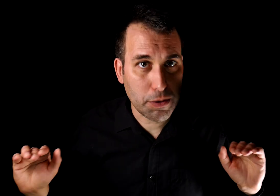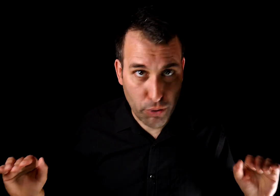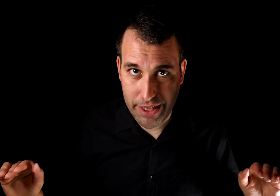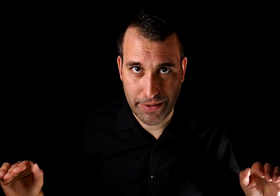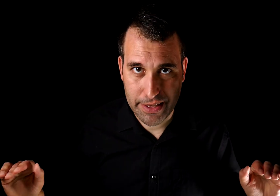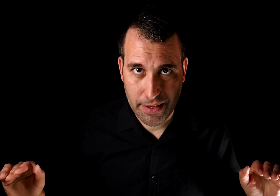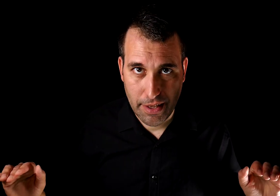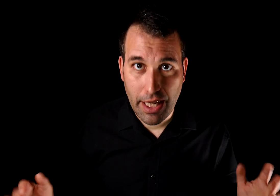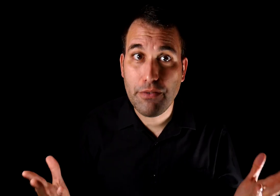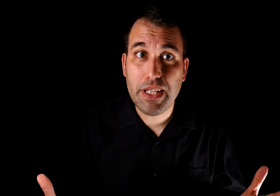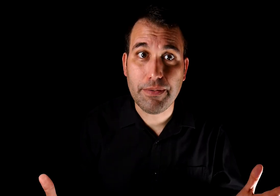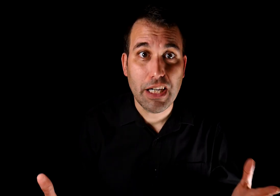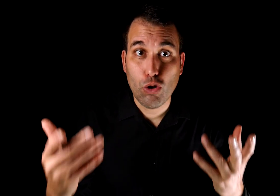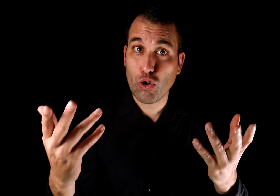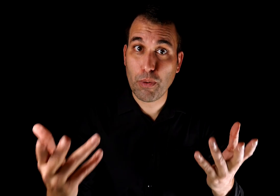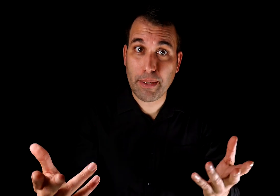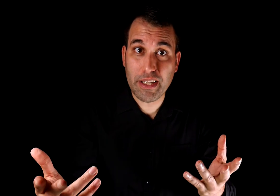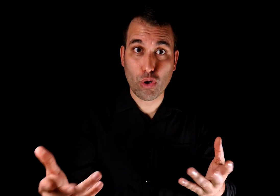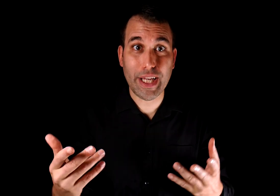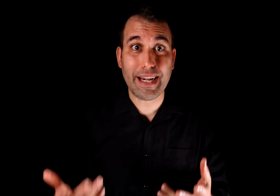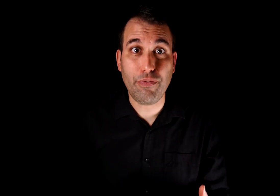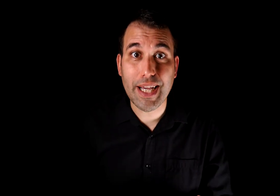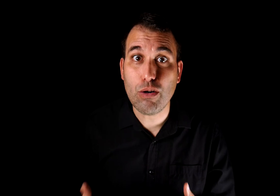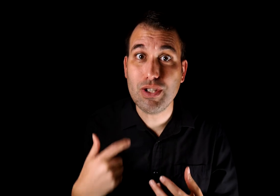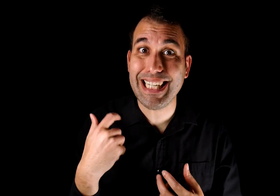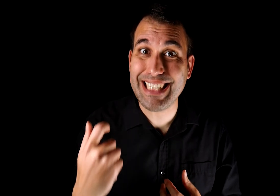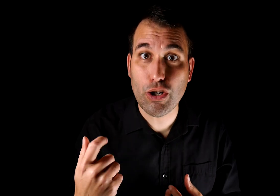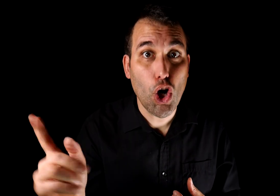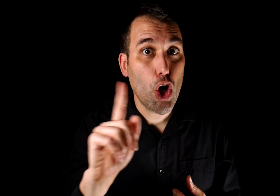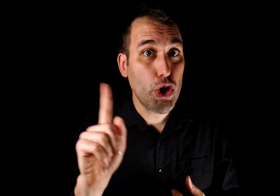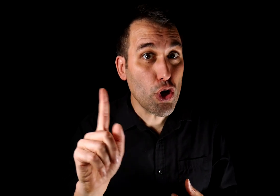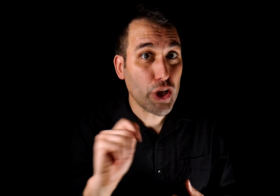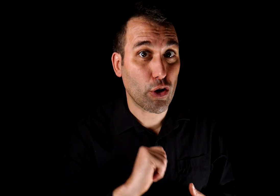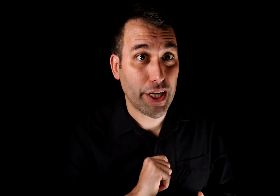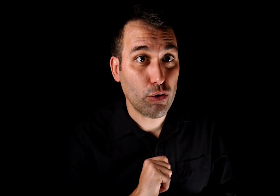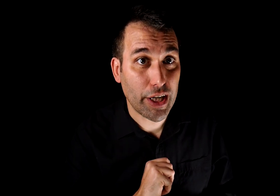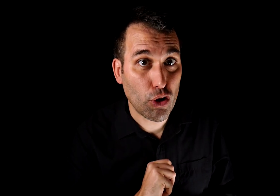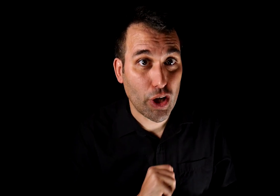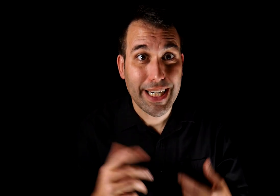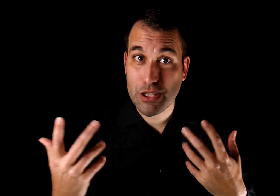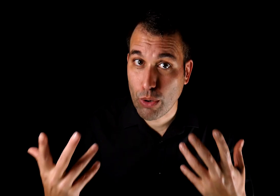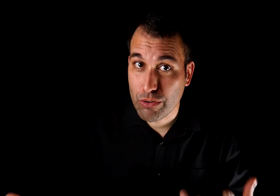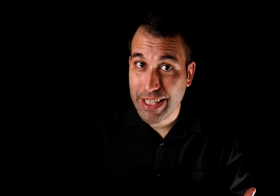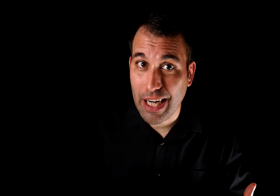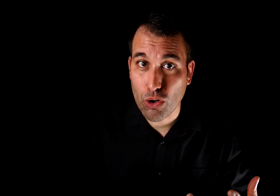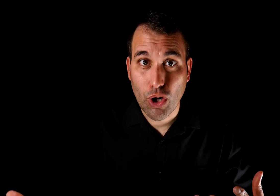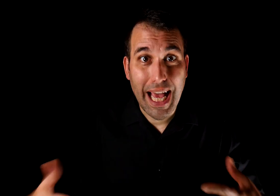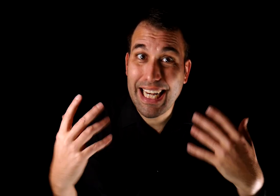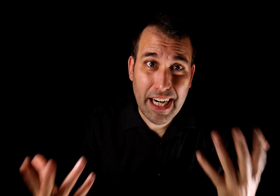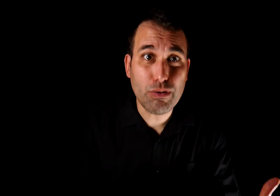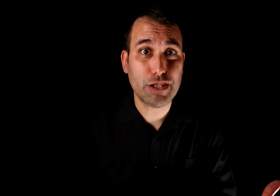punitivas. En definitiva, un comportamiento que refleja un deseo no de corregir un error, restaurar un diálogo, aclarar una